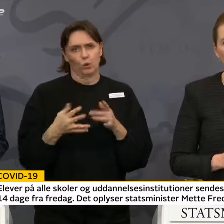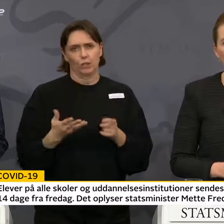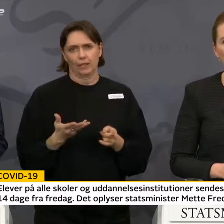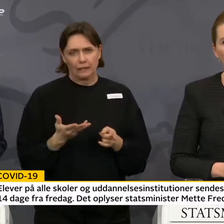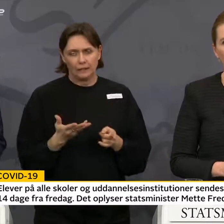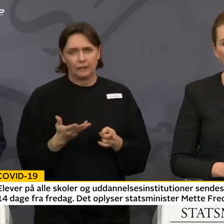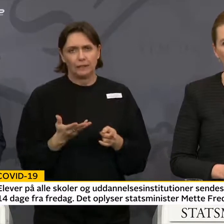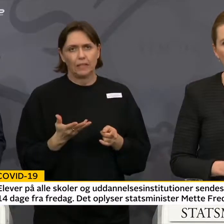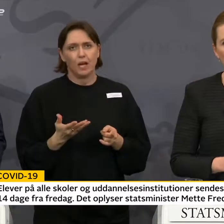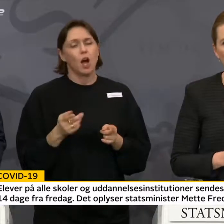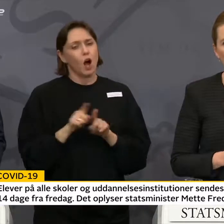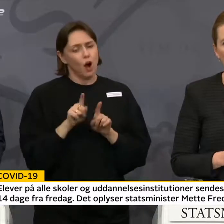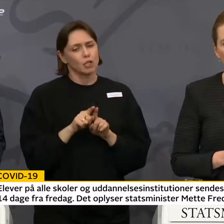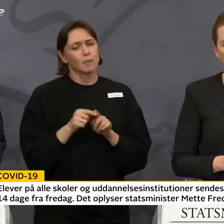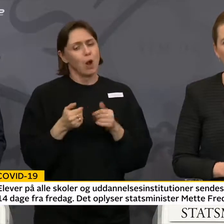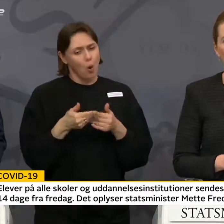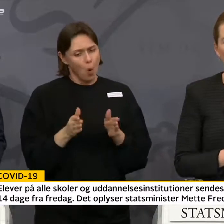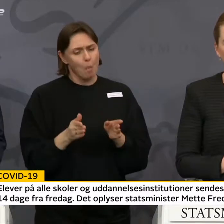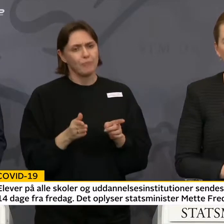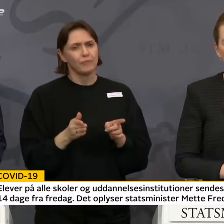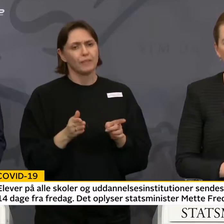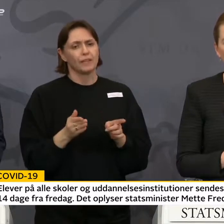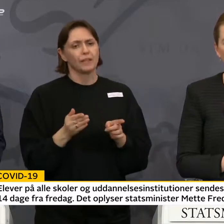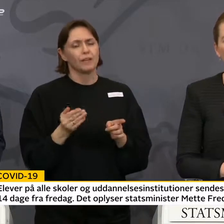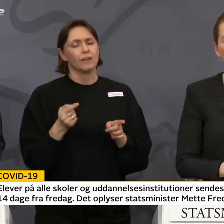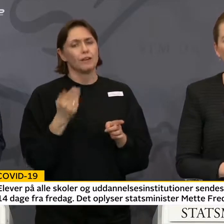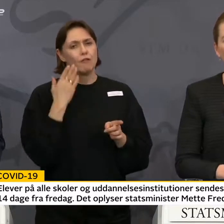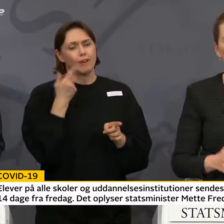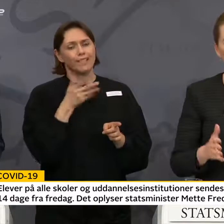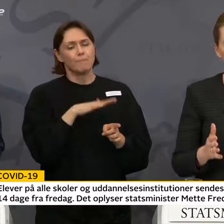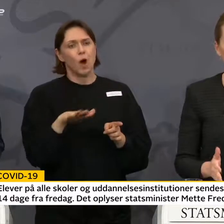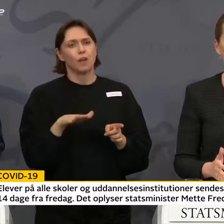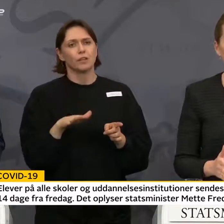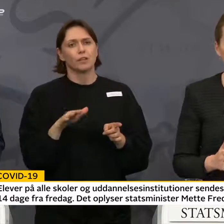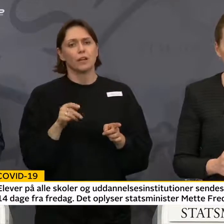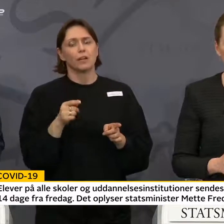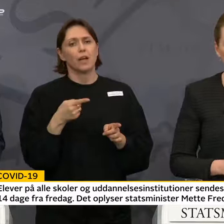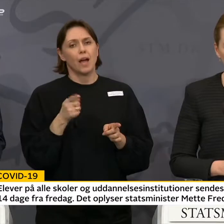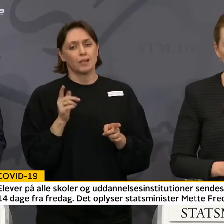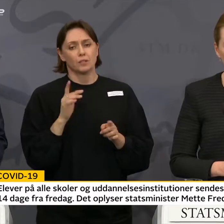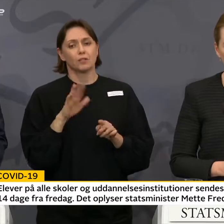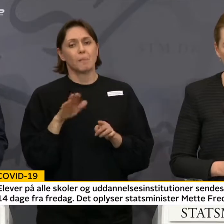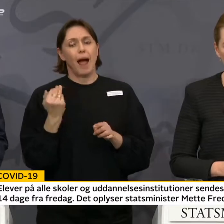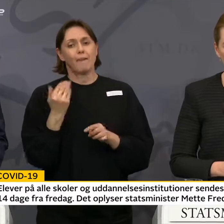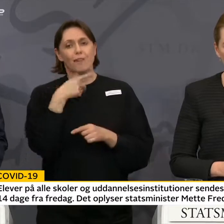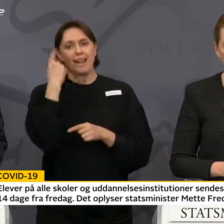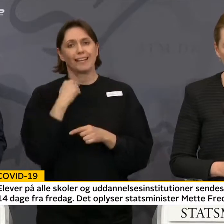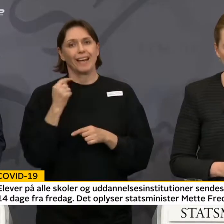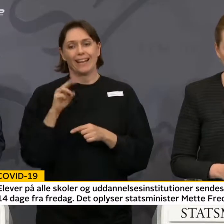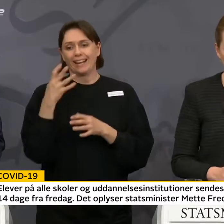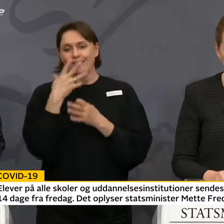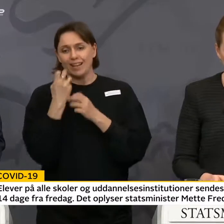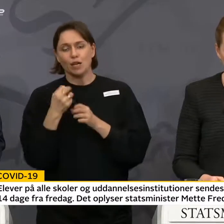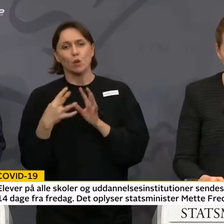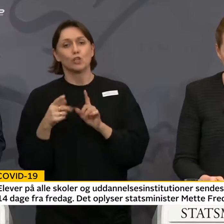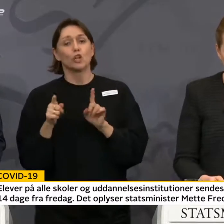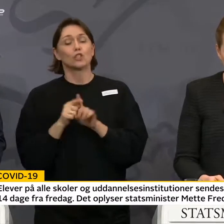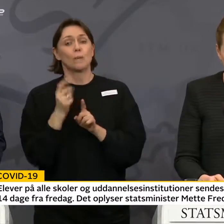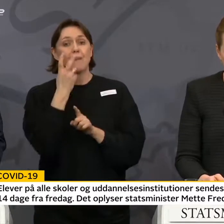Og vil også blive holdt åbent til børn af de forældre, der ikke kan finde en løsning og som varetager en af de kritiske funktioner i vores samfund.